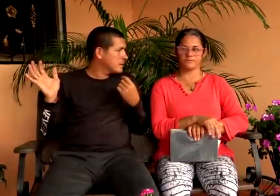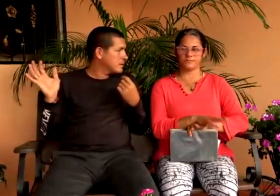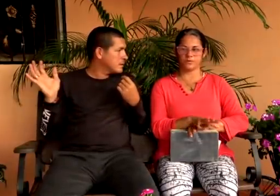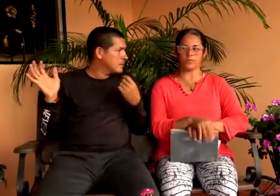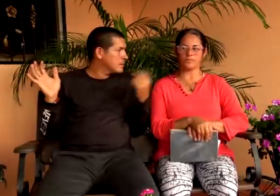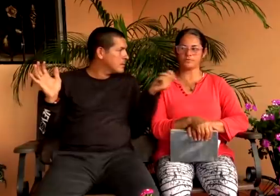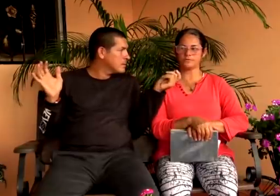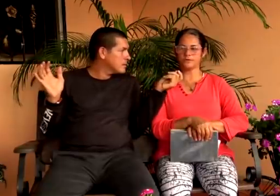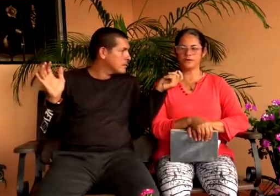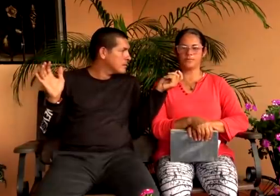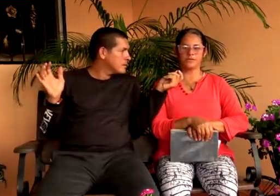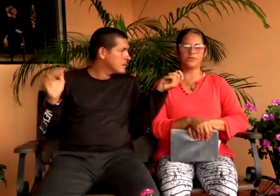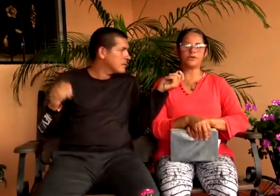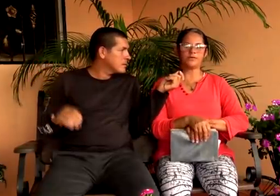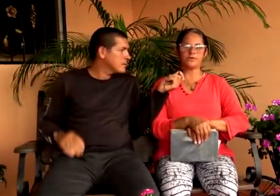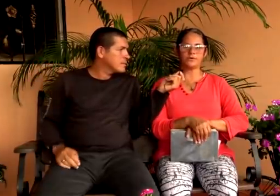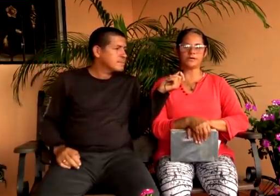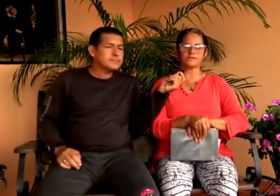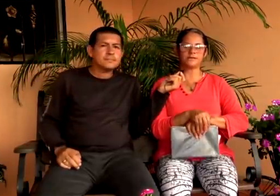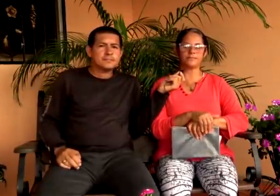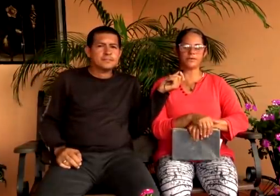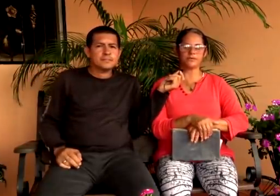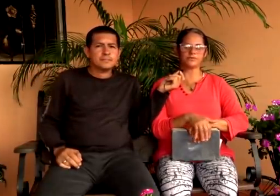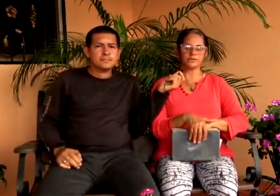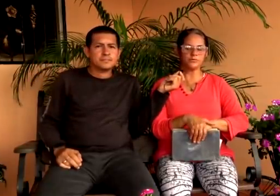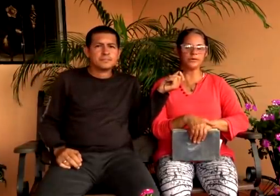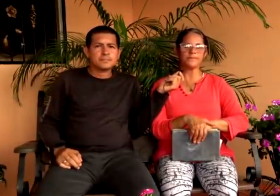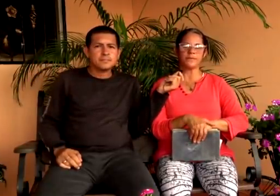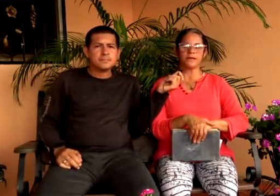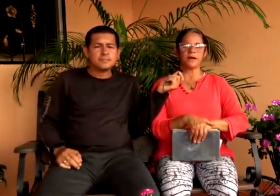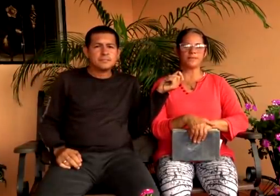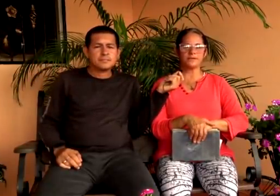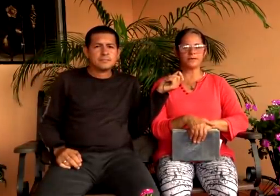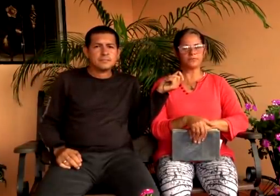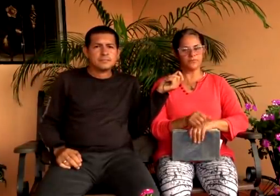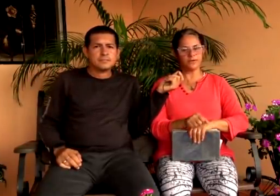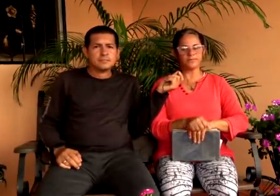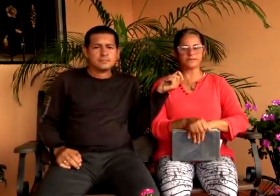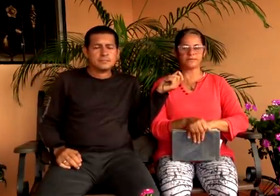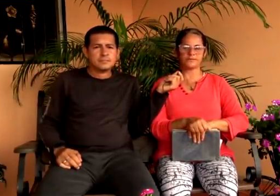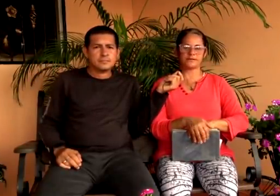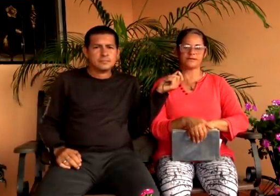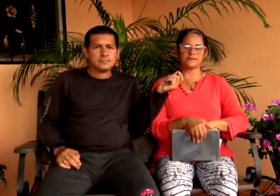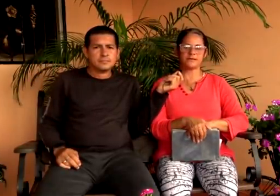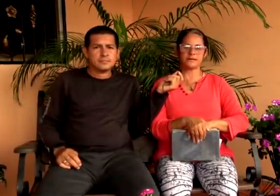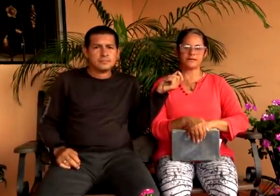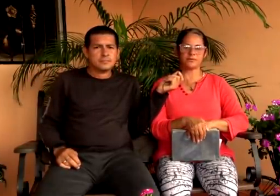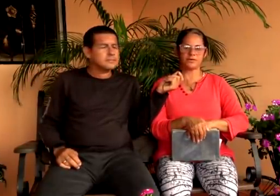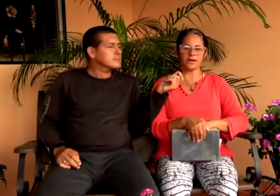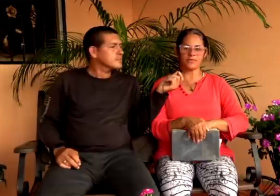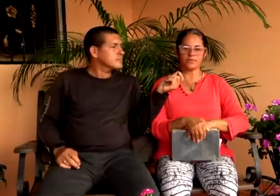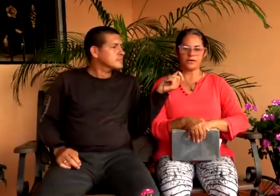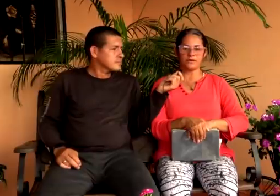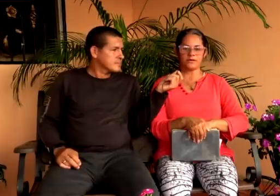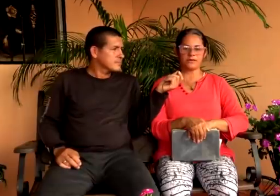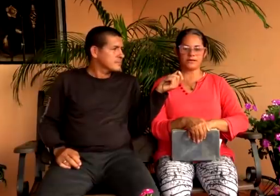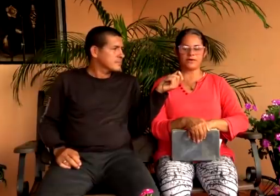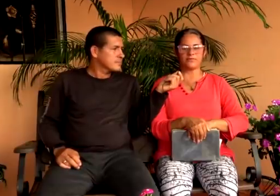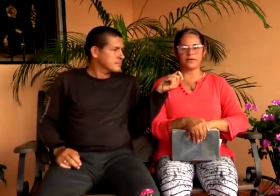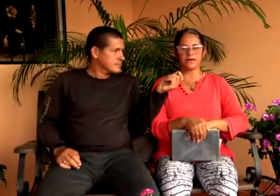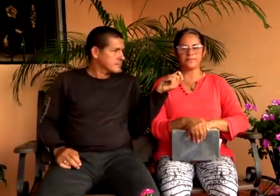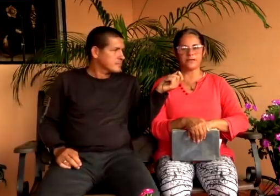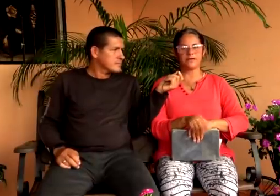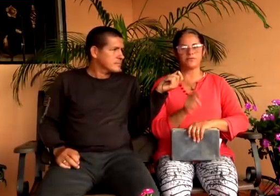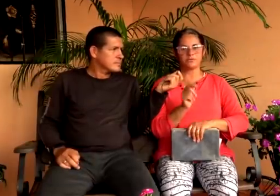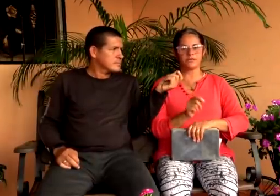nos vamos pidiéndole a Dios que siempre nos ayude a mantenernos firmes en nuestra iglesia que él nos ha dejado y